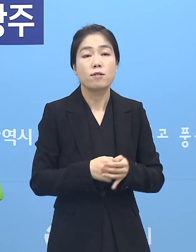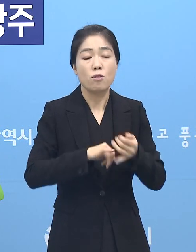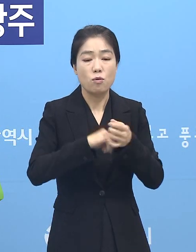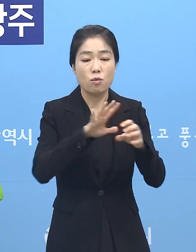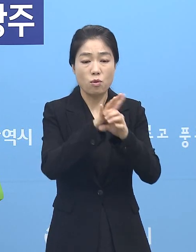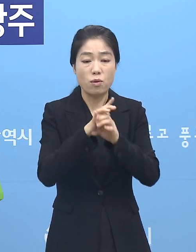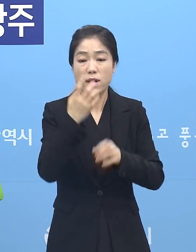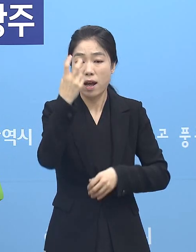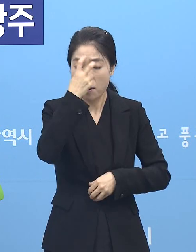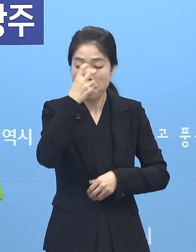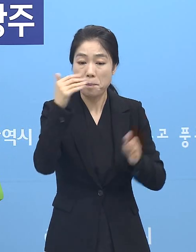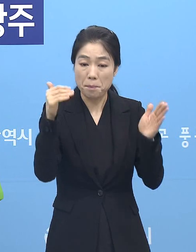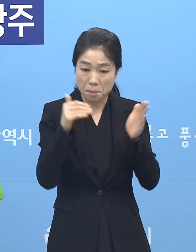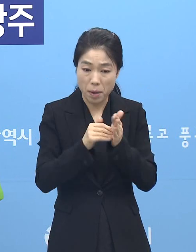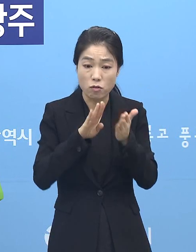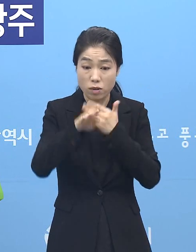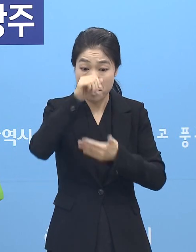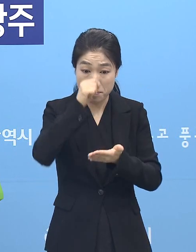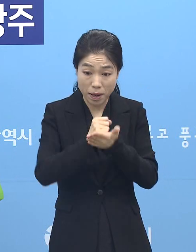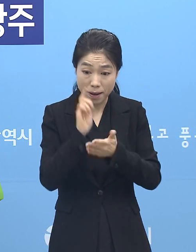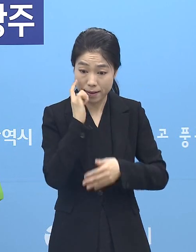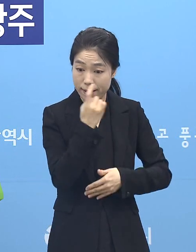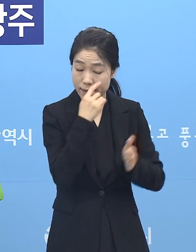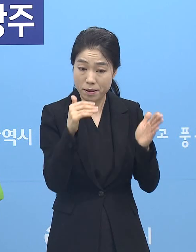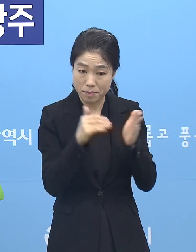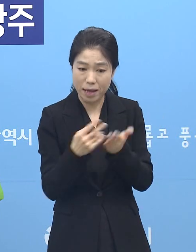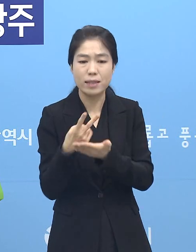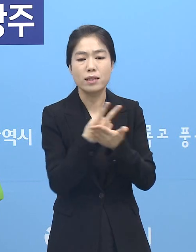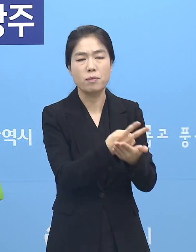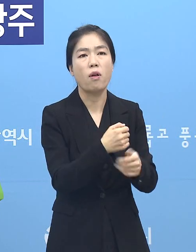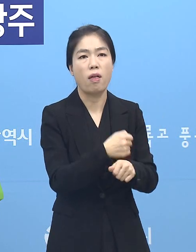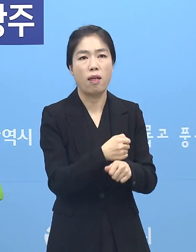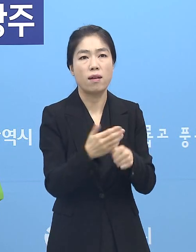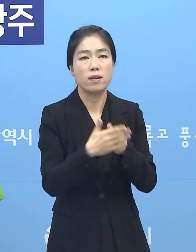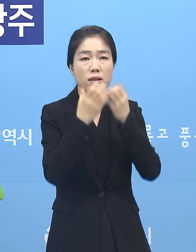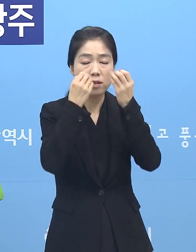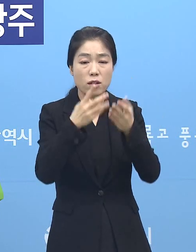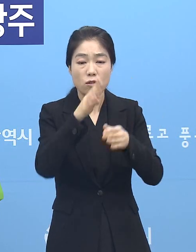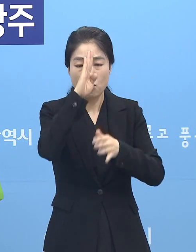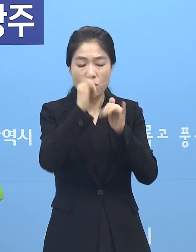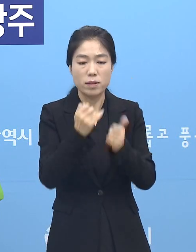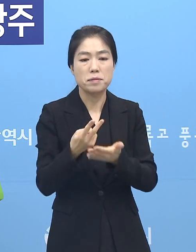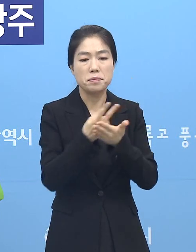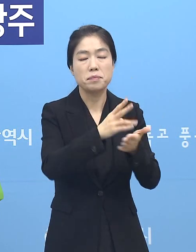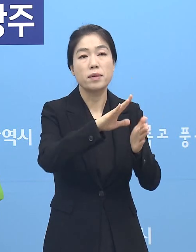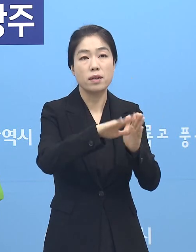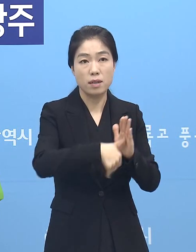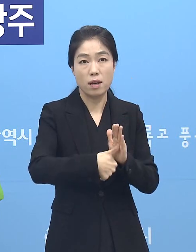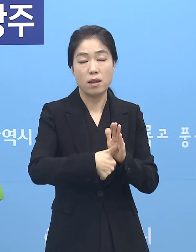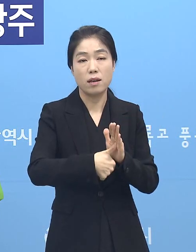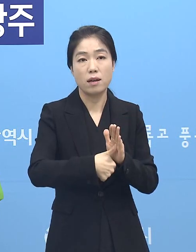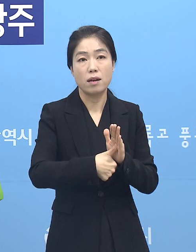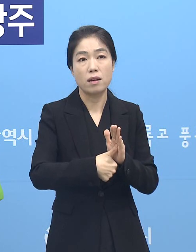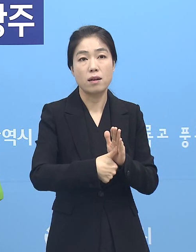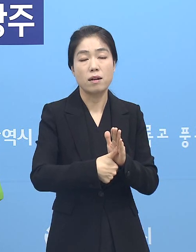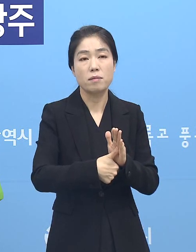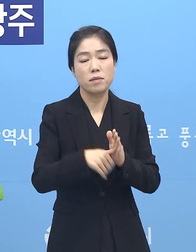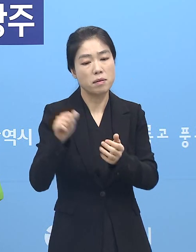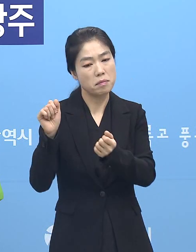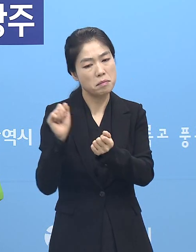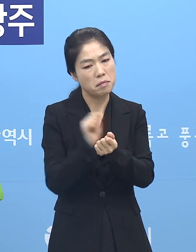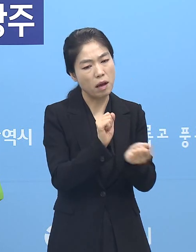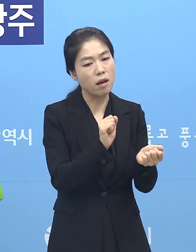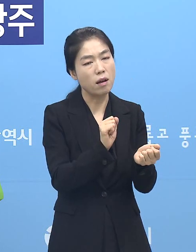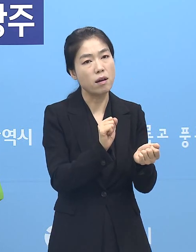코로나 검사를 하고 입원을 하는 절차를 진행하고 있습니다. 그래서 신규 환자가 입원하는 과정에서 어떤 감염이